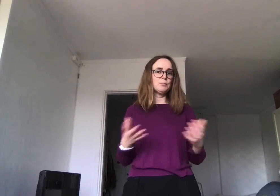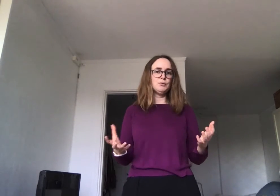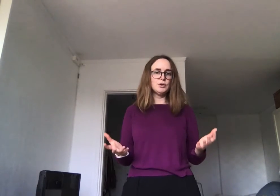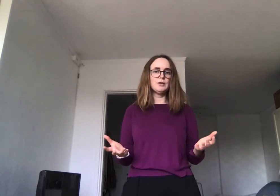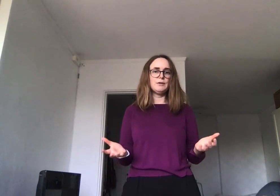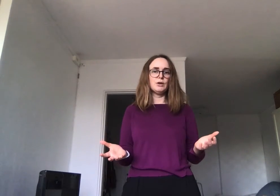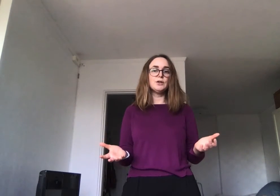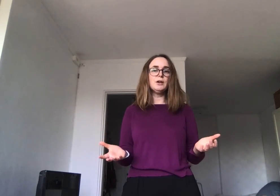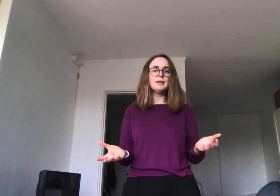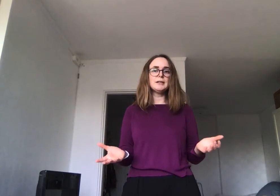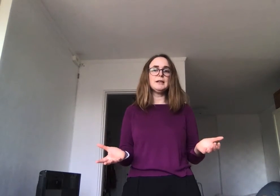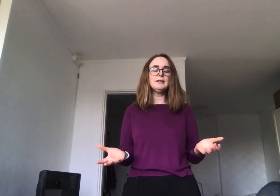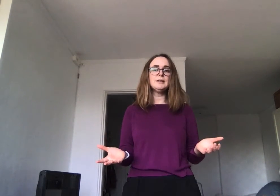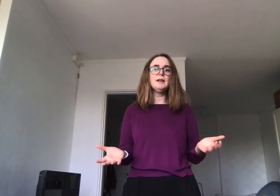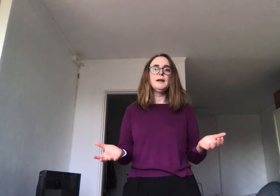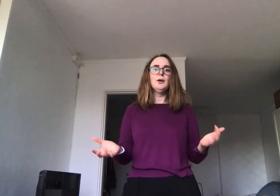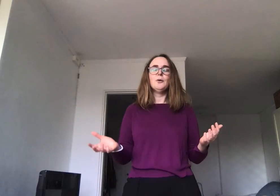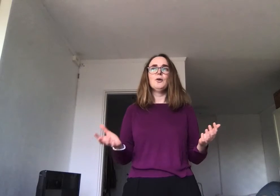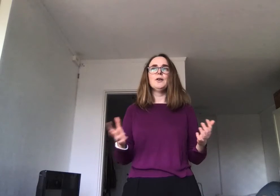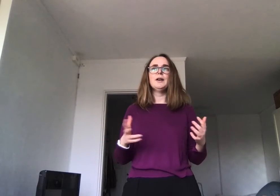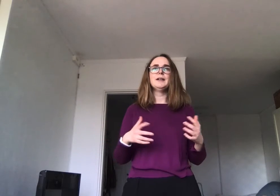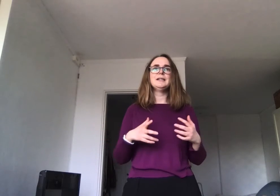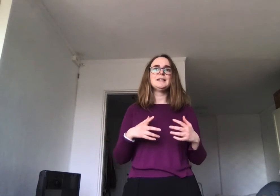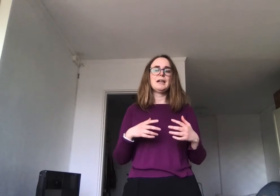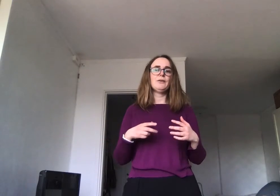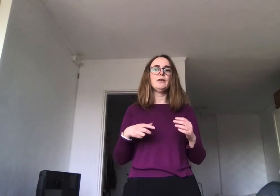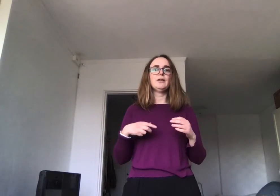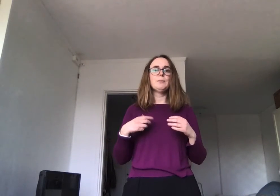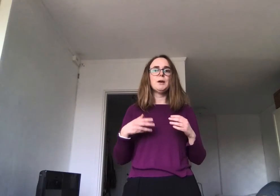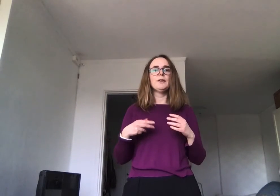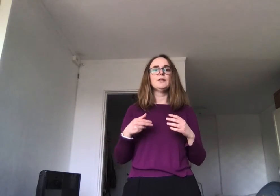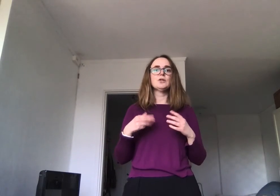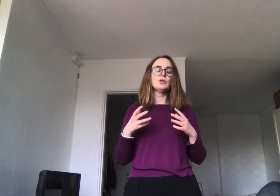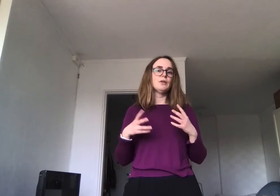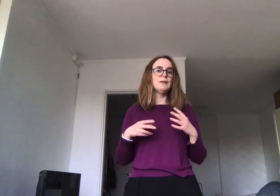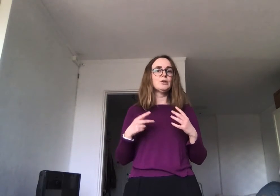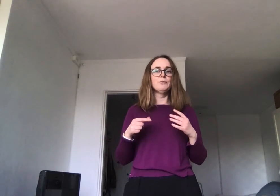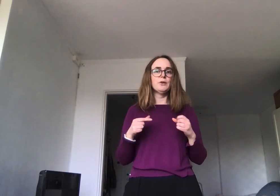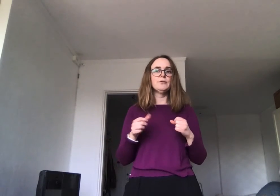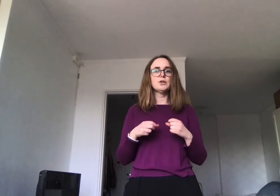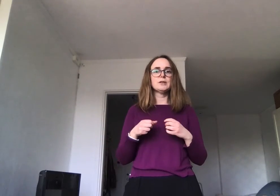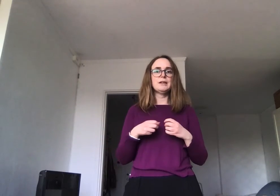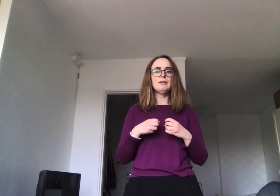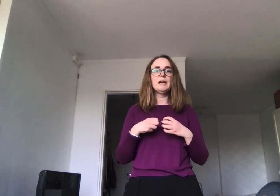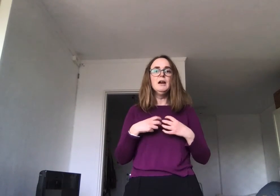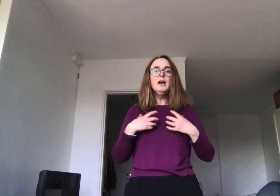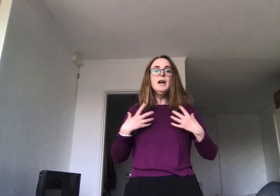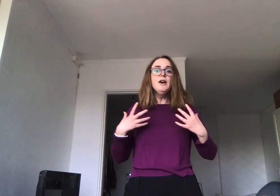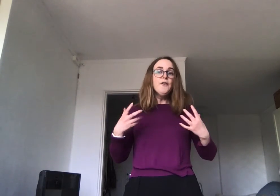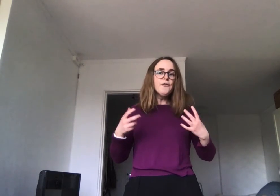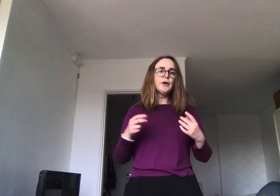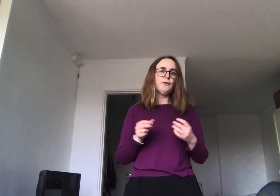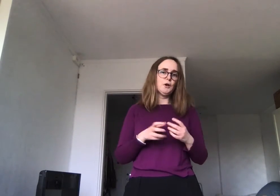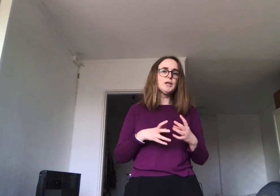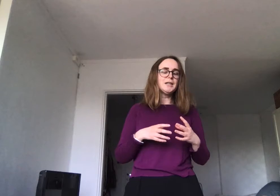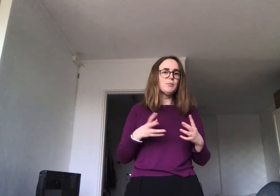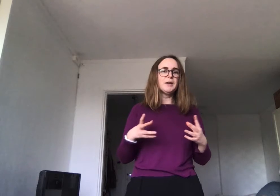puster vi også, ikke sant? Og i stedet for at vi prater også når vi er tomt for luft, så sier vi ikke For å fortsette på den